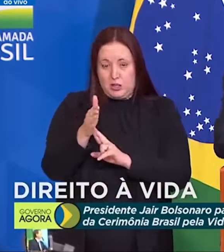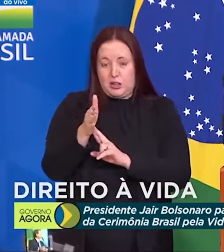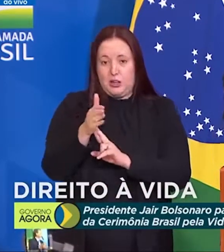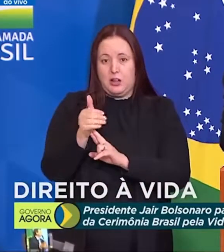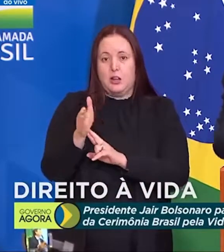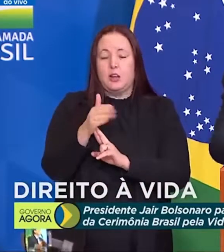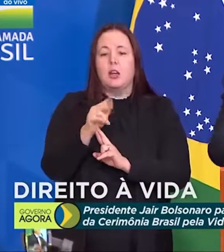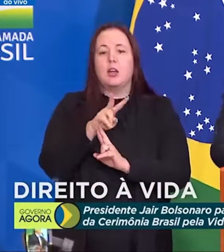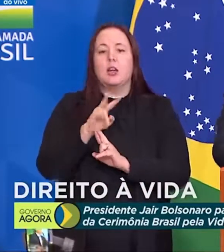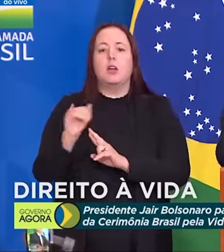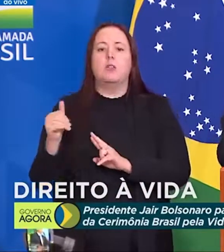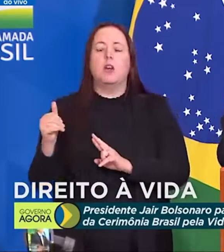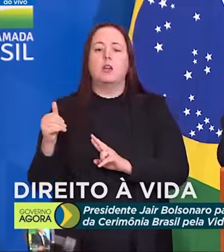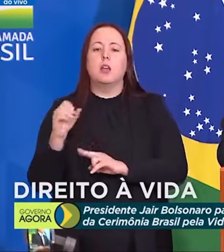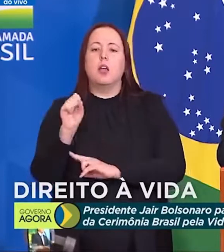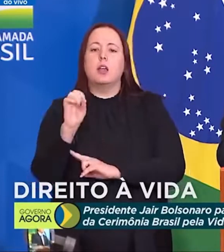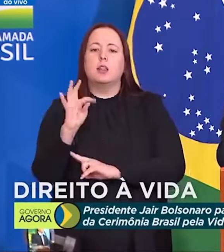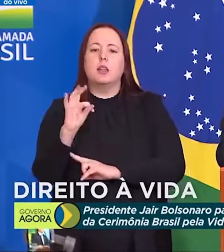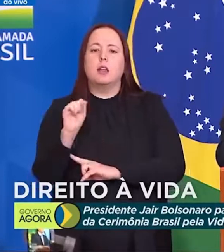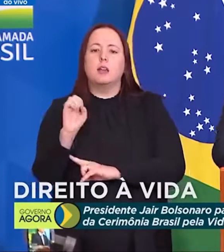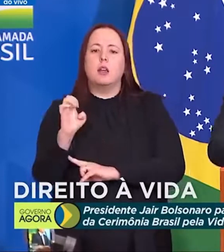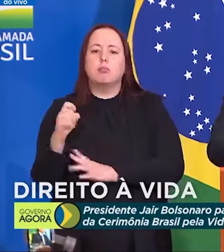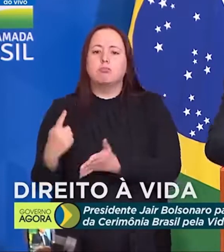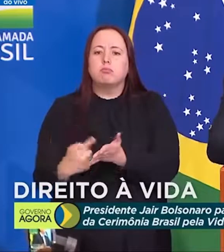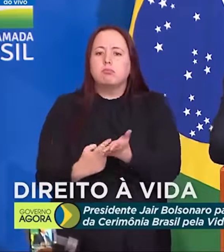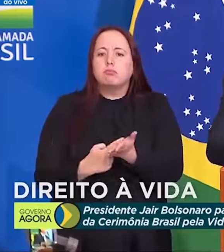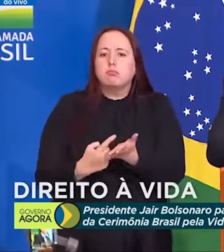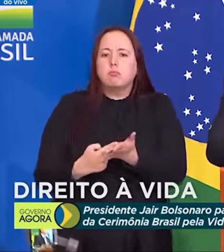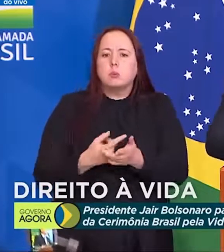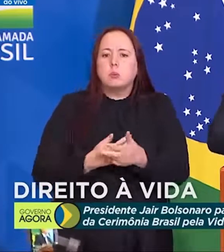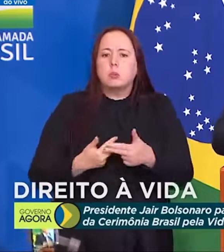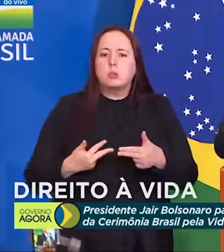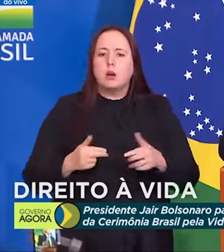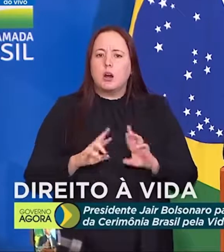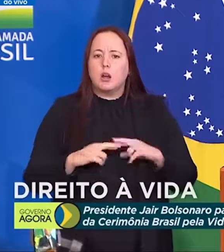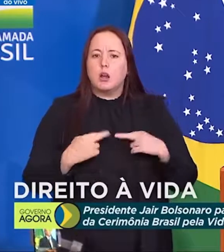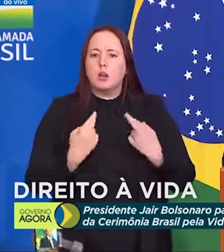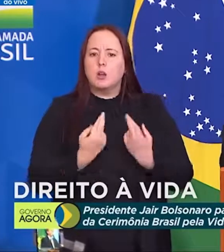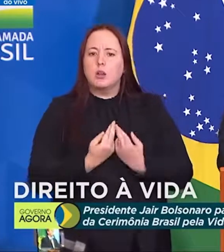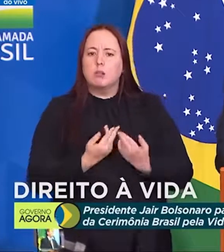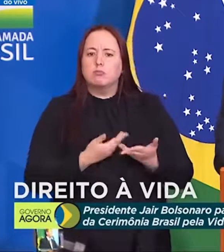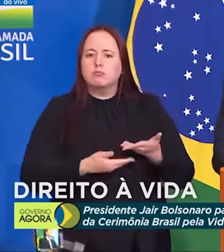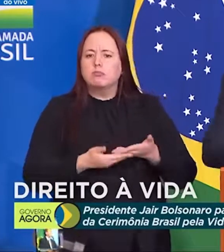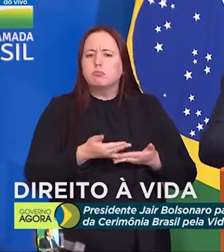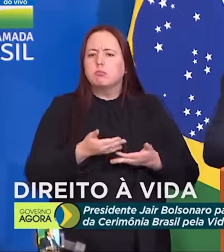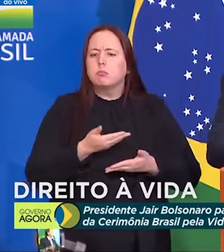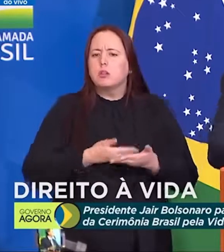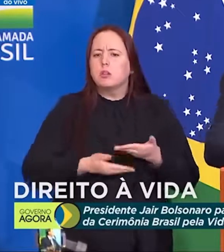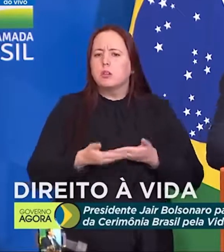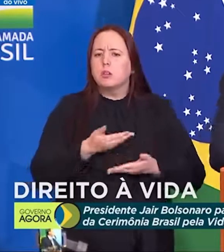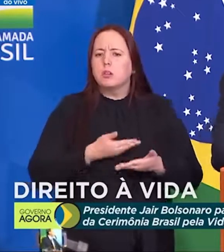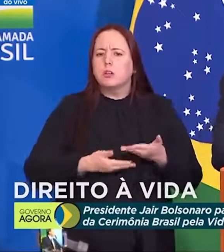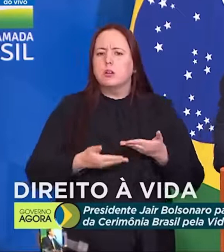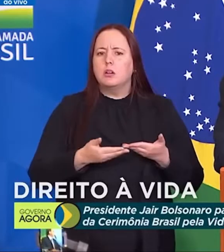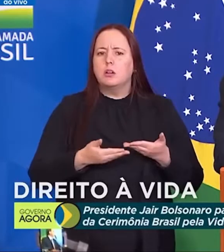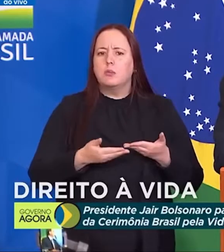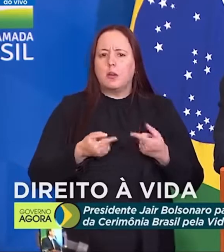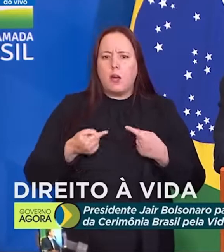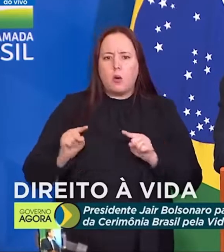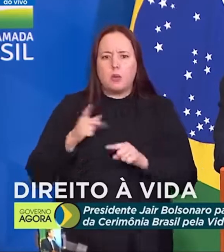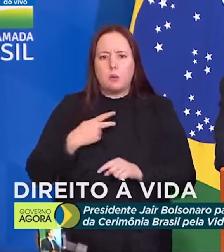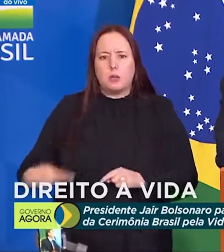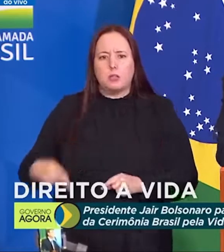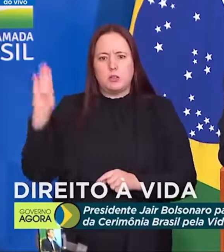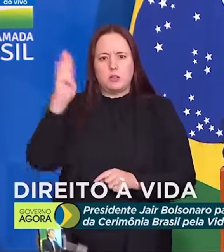e eles vão lá para dentro do TSE, e ele, de forma indireta, ataca a presidência da República,